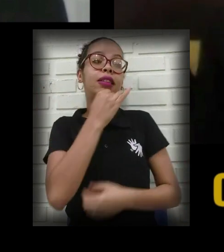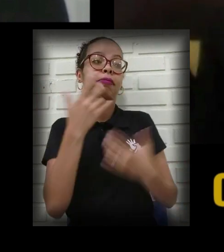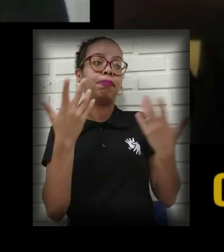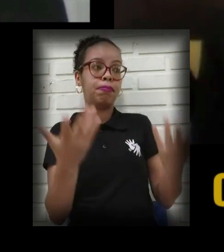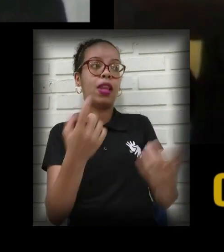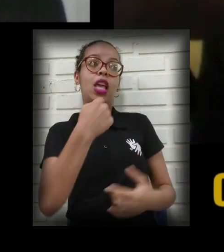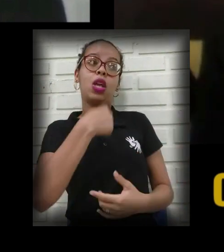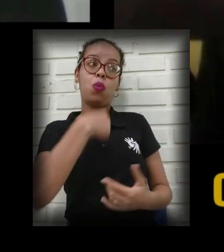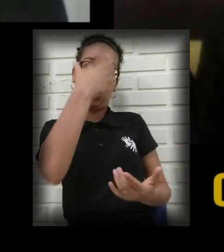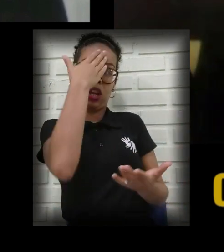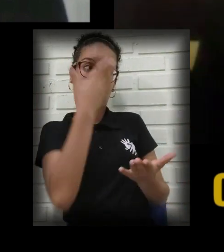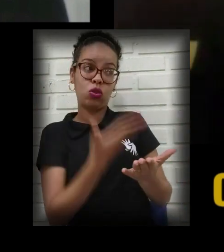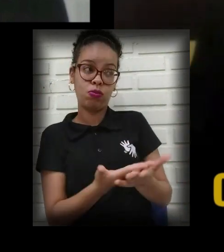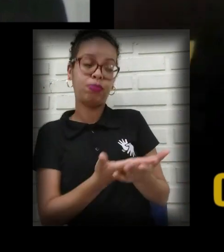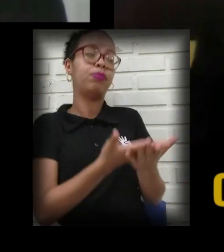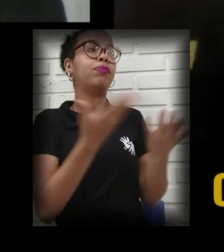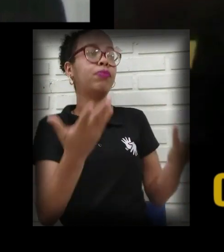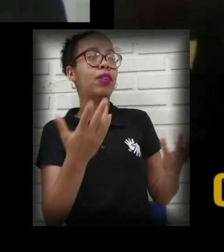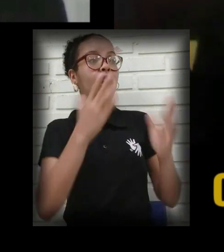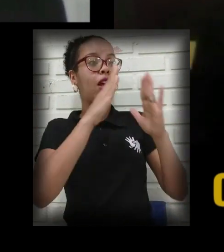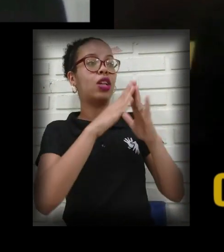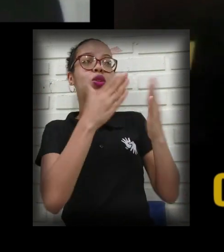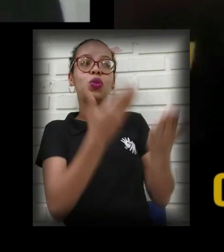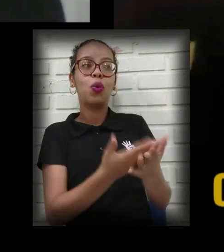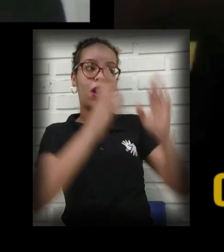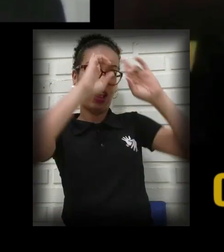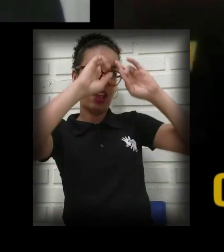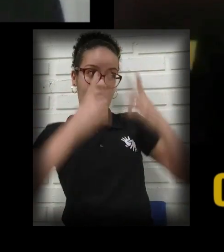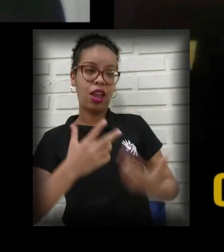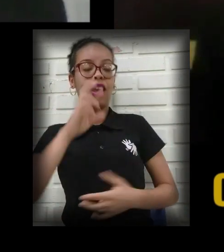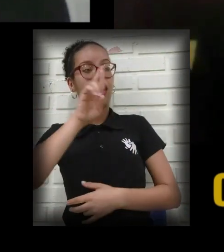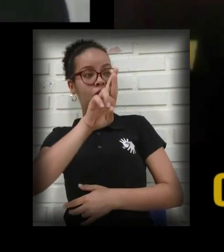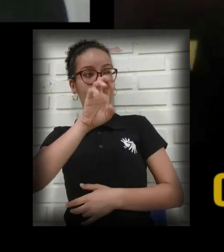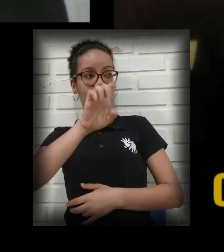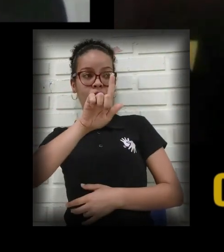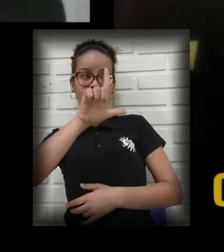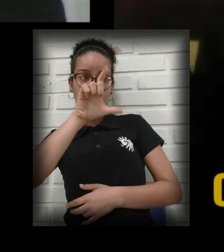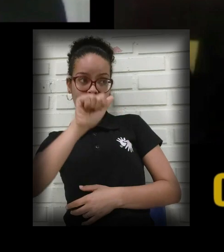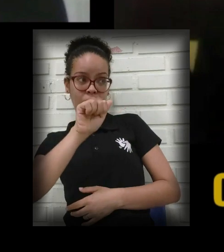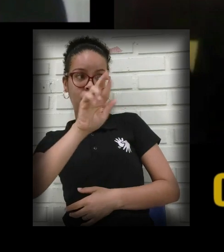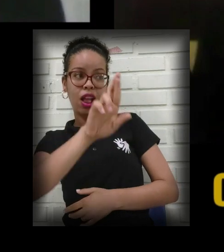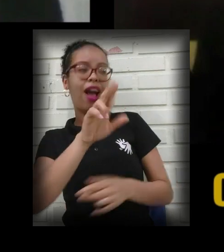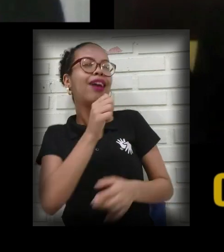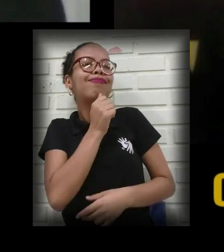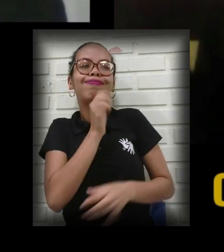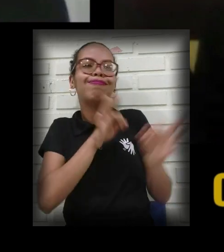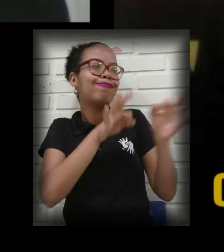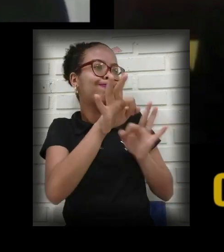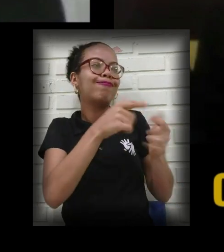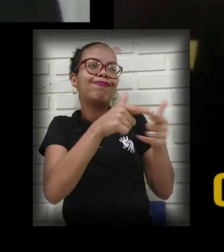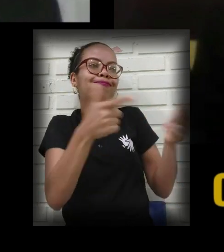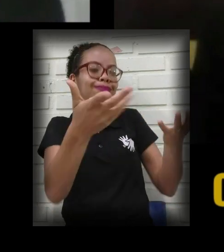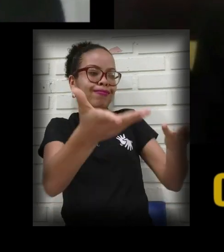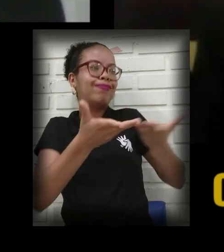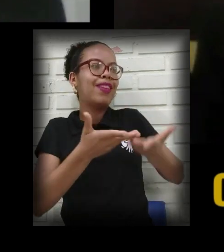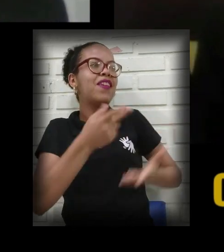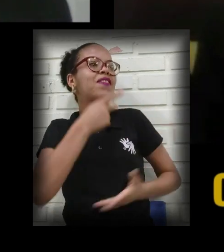Eu acredito, sim, que as escolas regulares ainda não estão preparadas para recepcionar um surdo e dizer que é uma escola regular